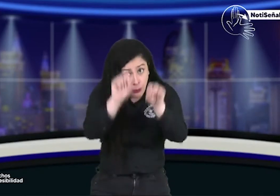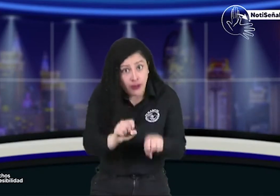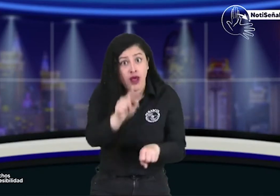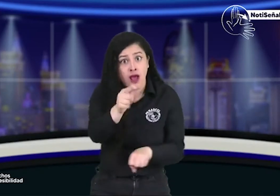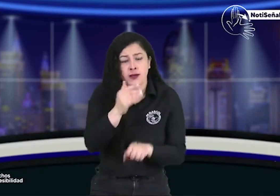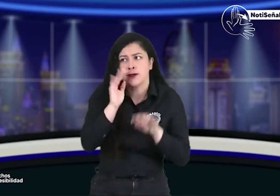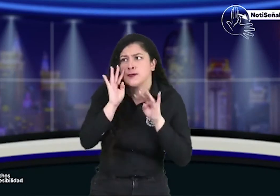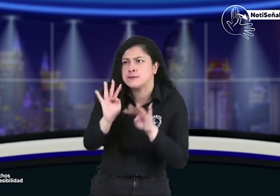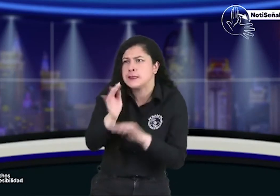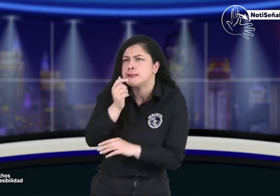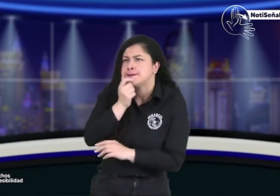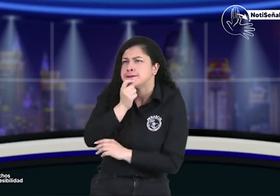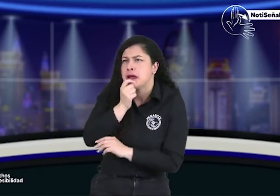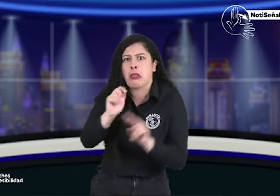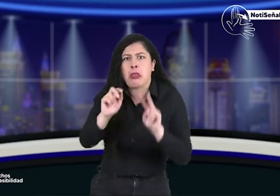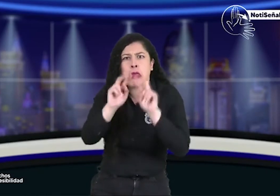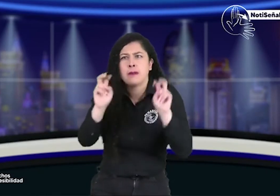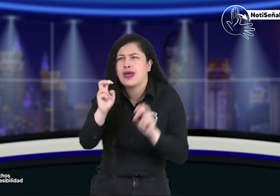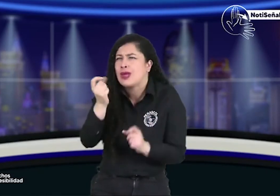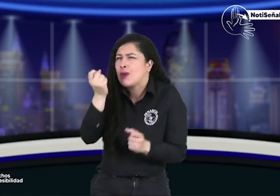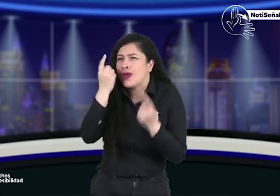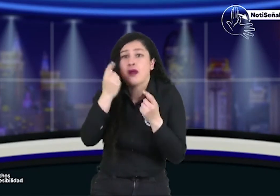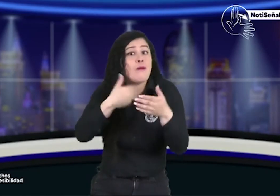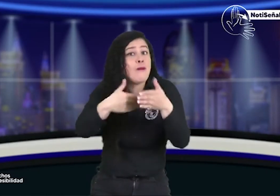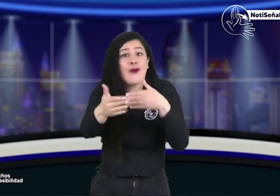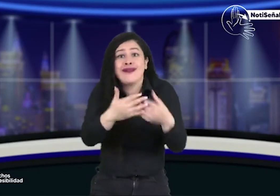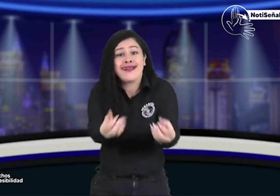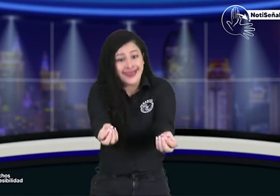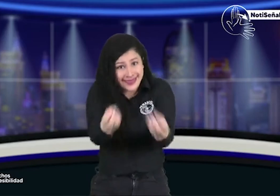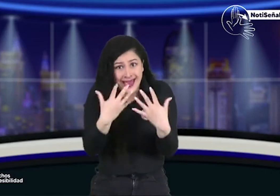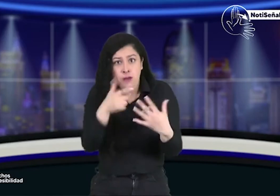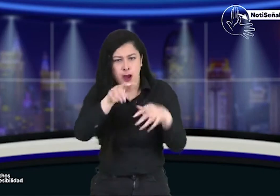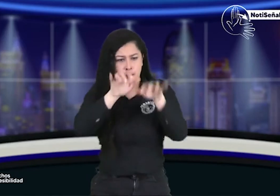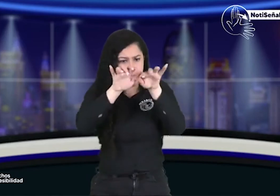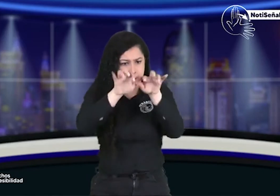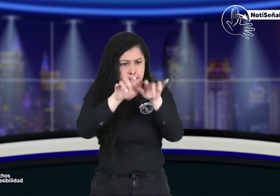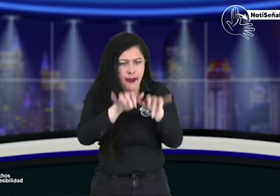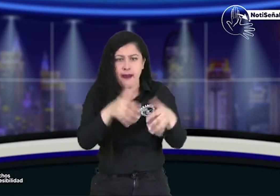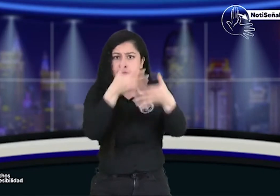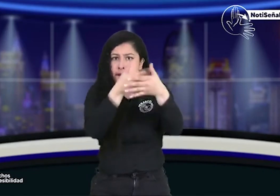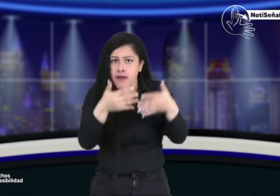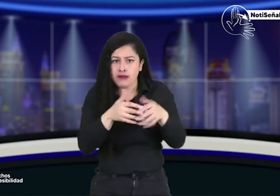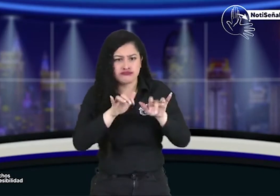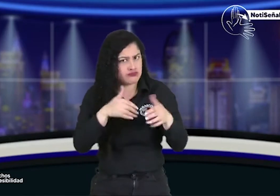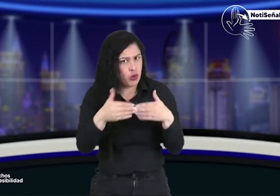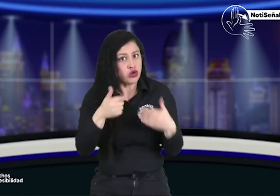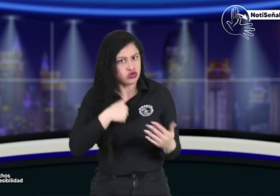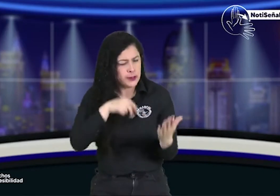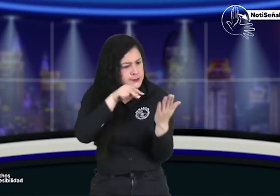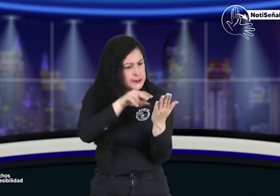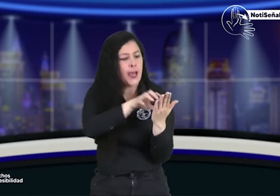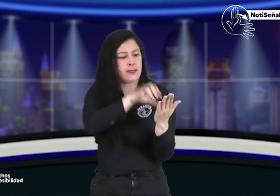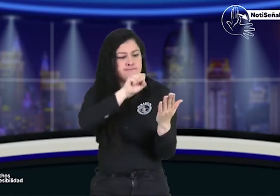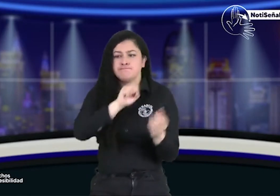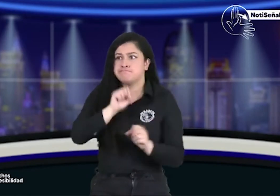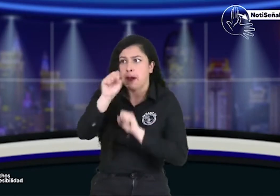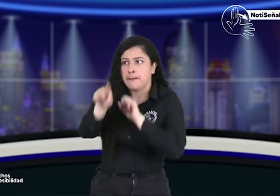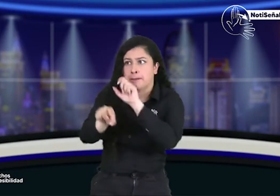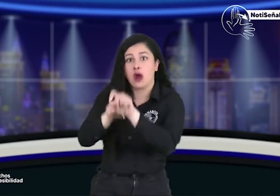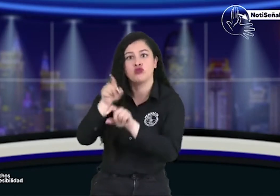mucha importancia si ustedes ven estos videos hay algo que no comprenden déjenos sus comentarios sus preguntas nosotros las